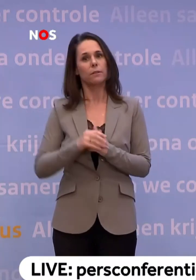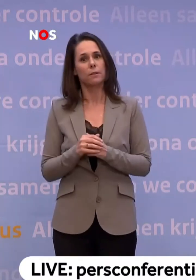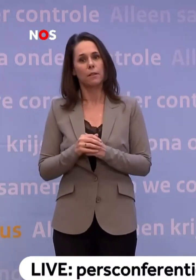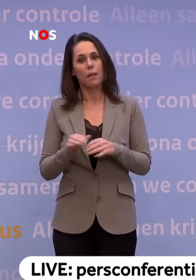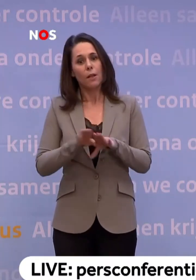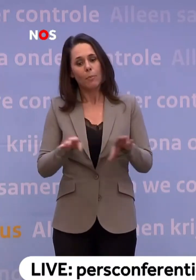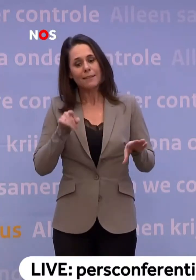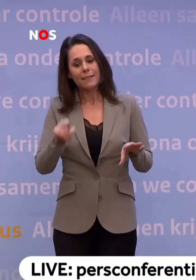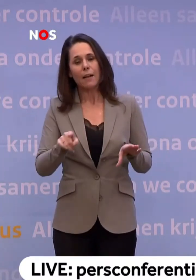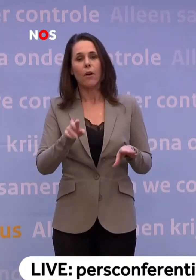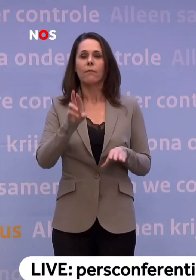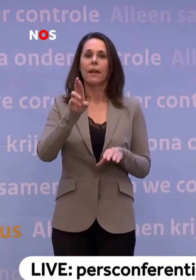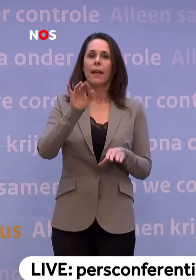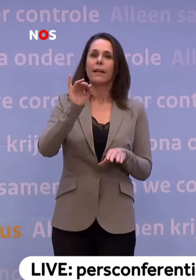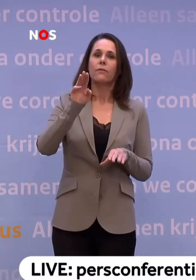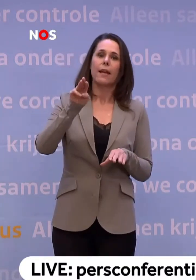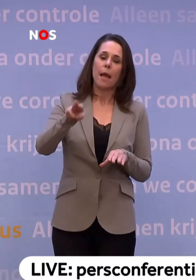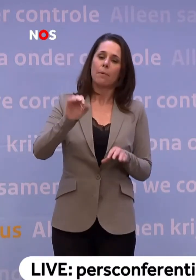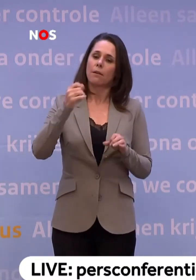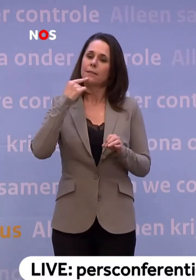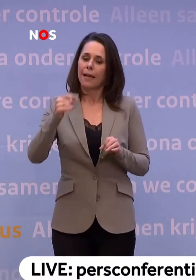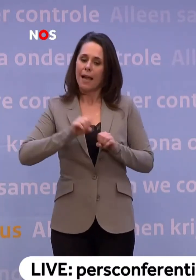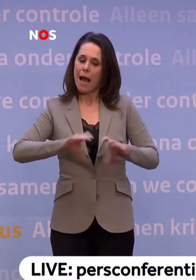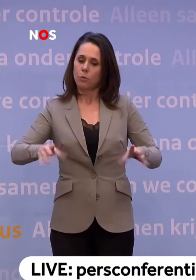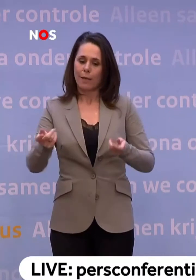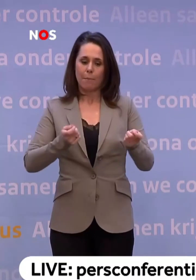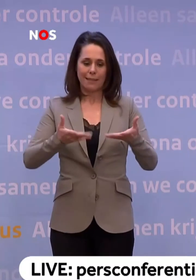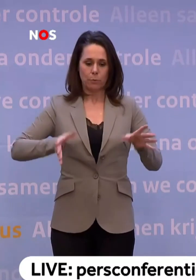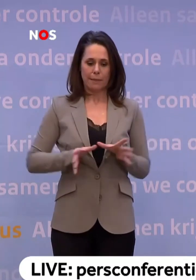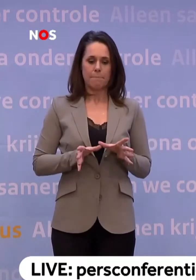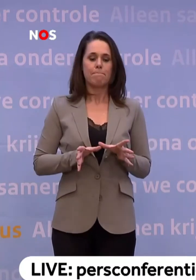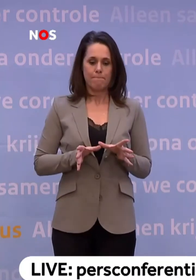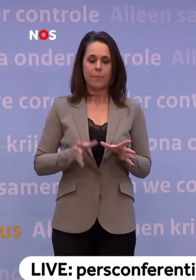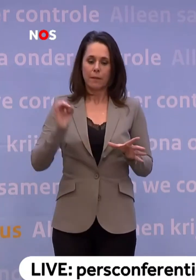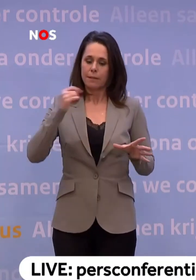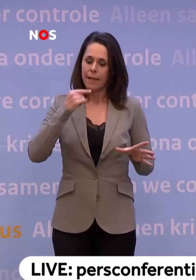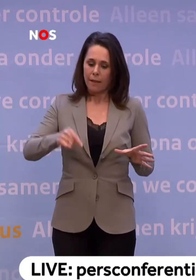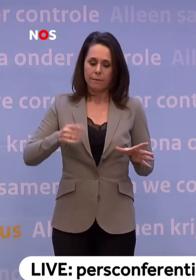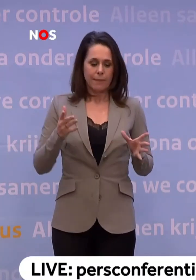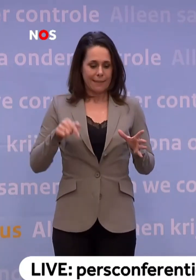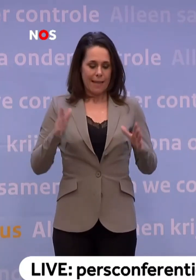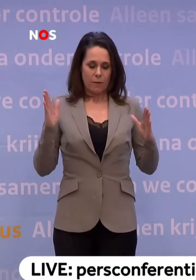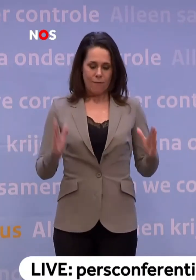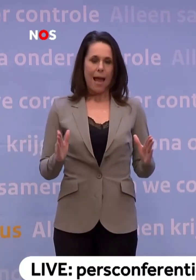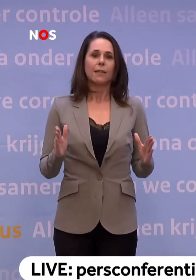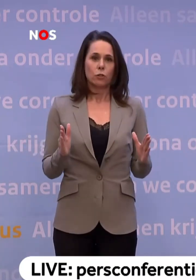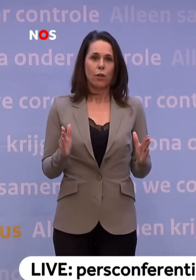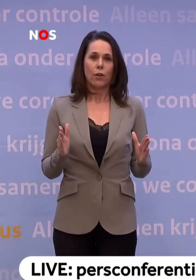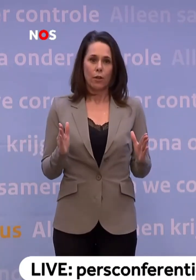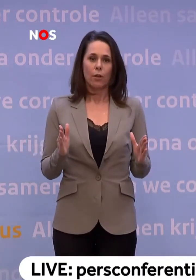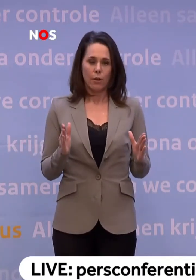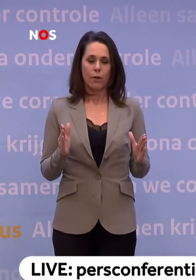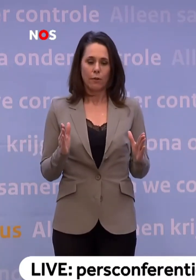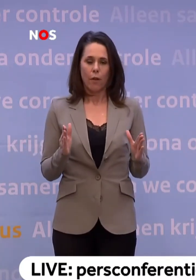daarvan ook weer als RIVM kunt zeggen... ...en als Outbreak Management Team kunt zeggen... ...dit zijn de maatregelen die in deze fase van de